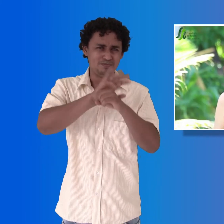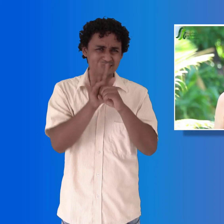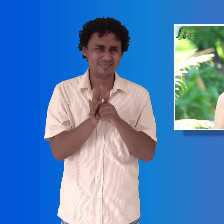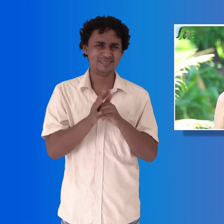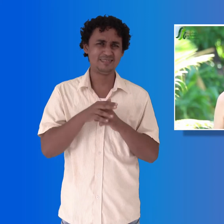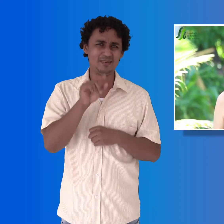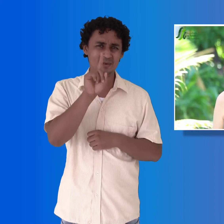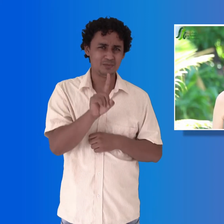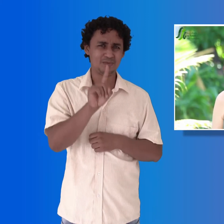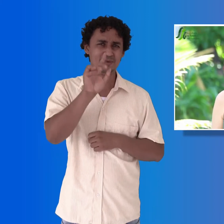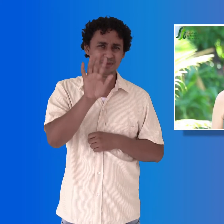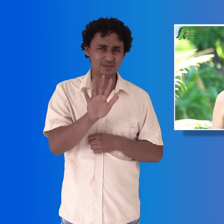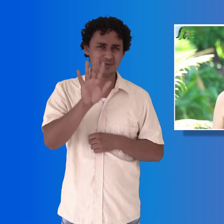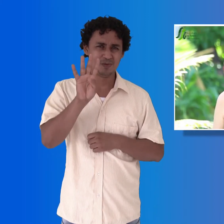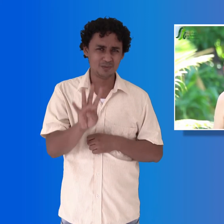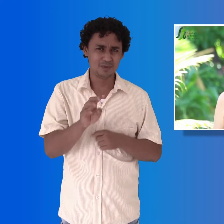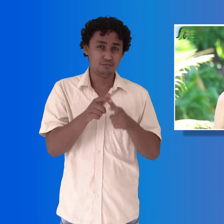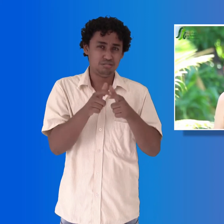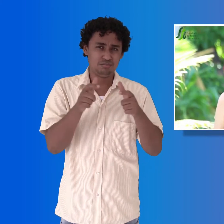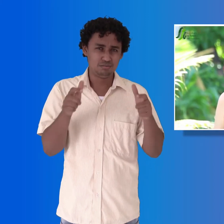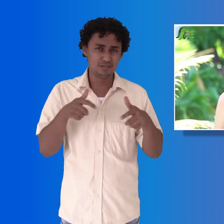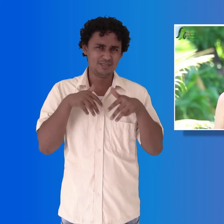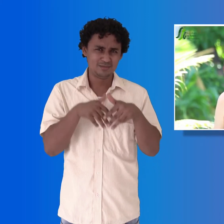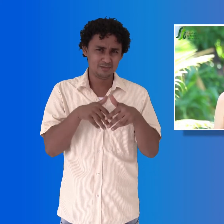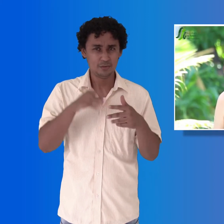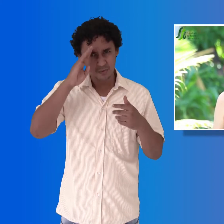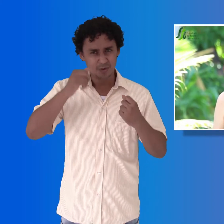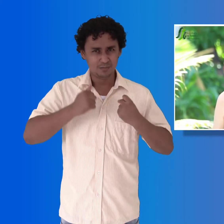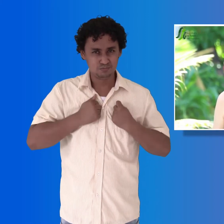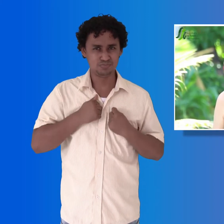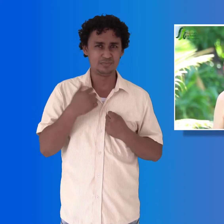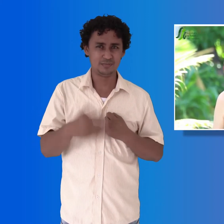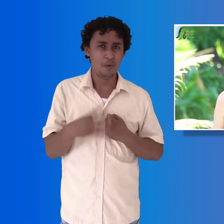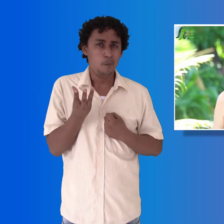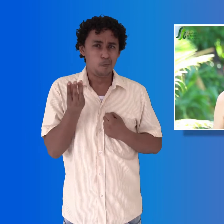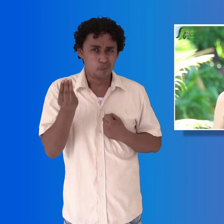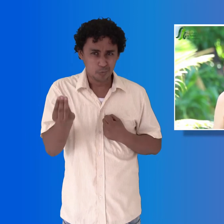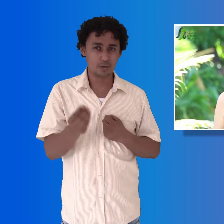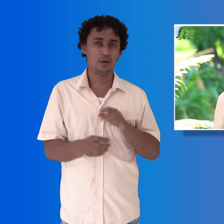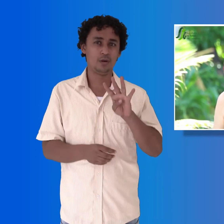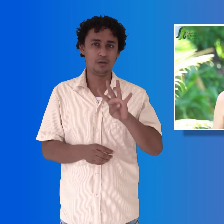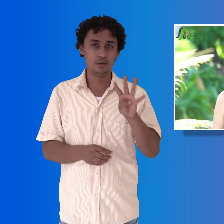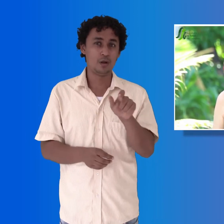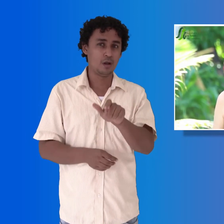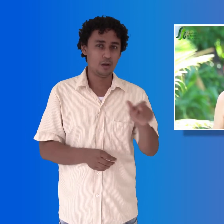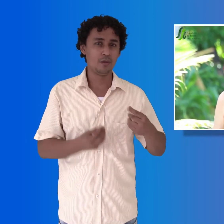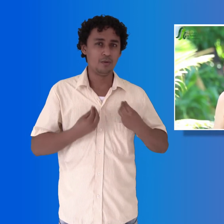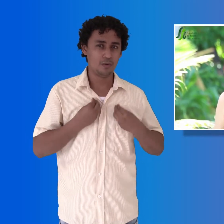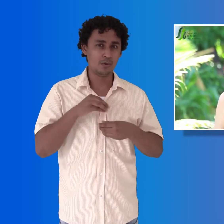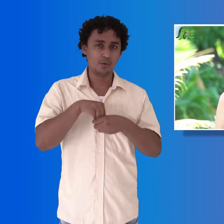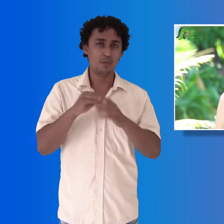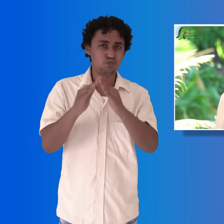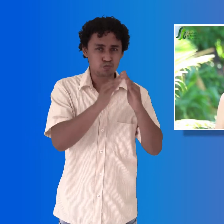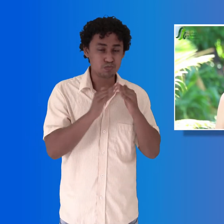corresponden a fuerza pública entre militares y policía y los 44 casos restantes de población civil. En